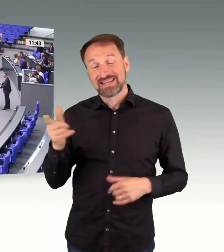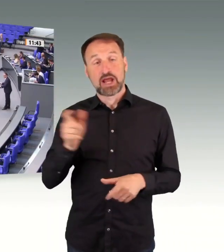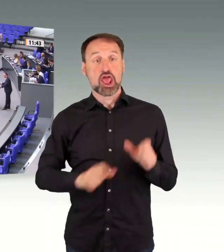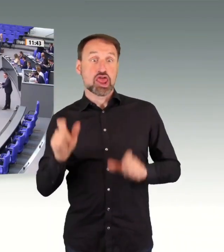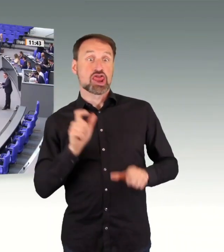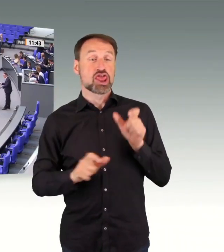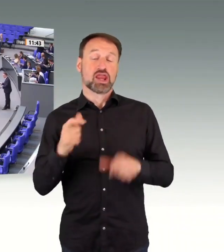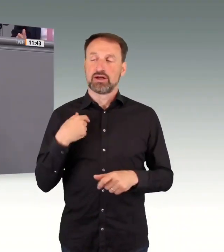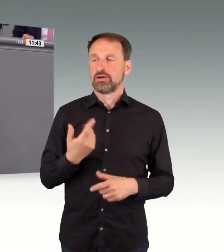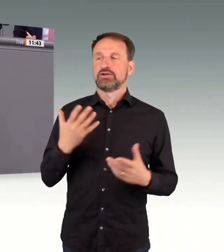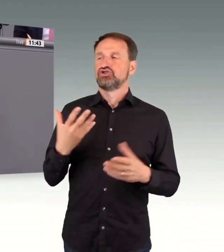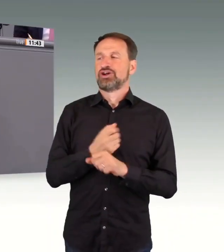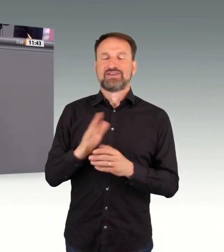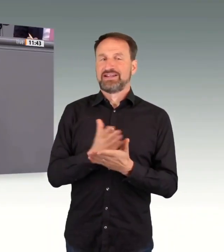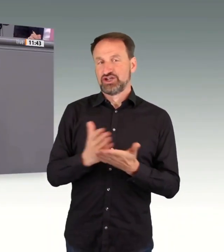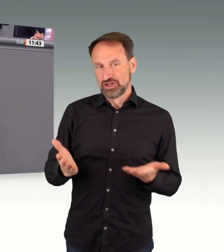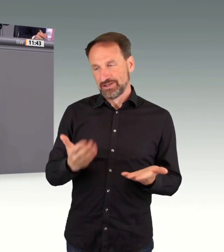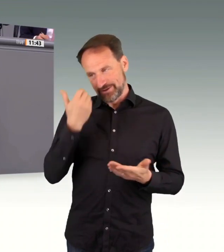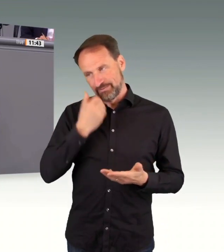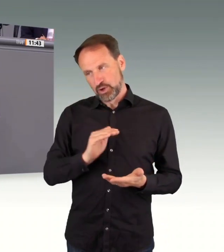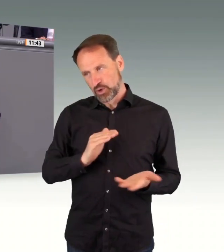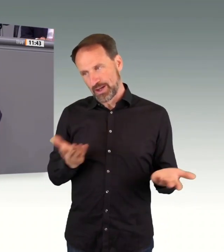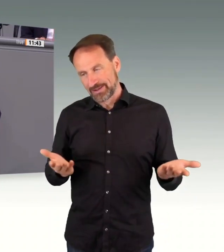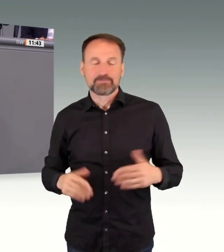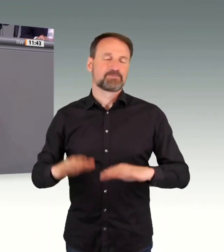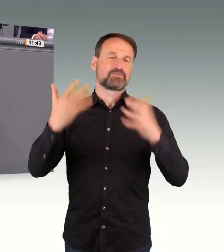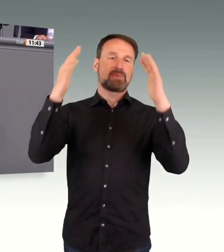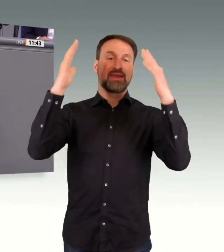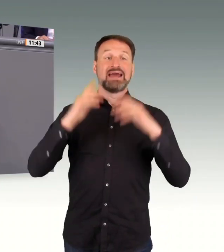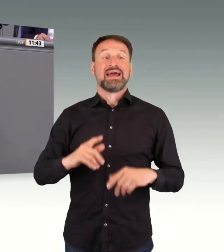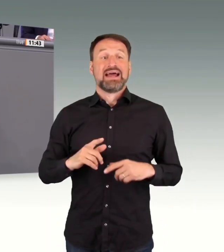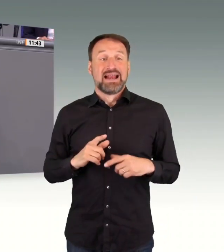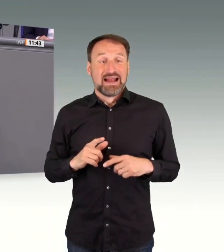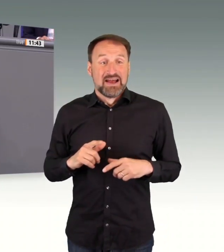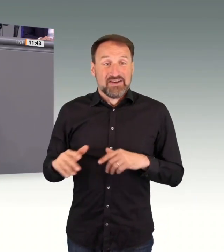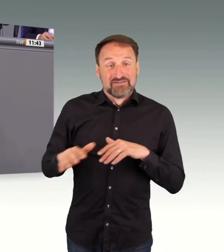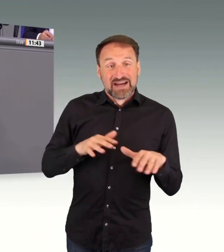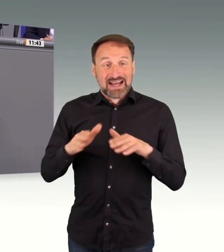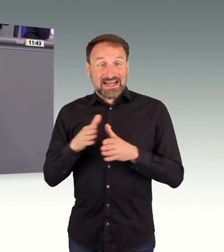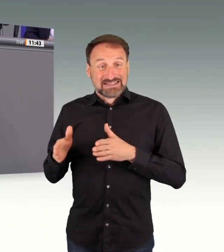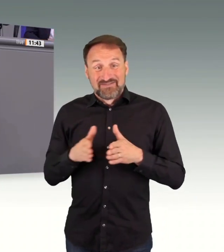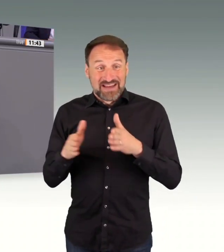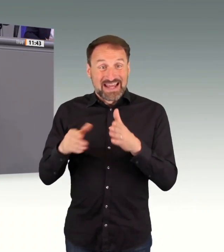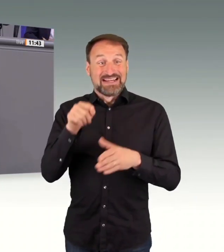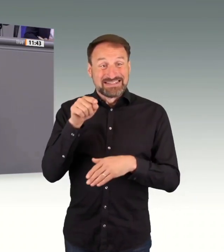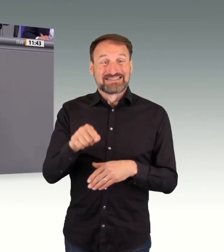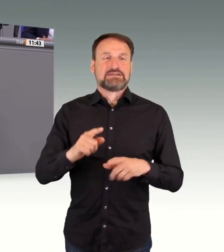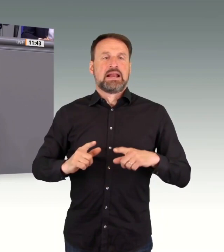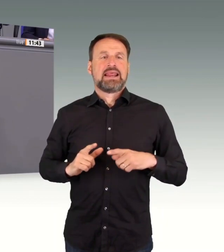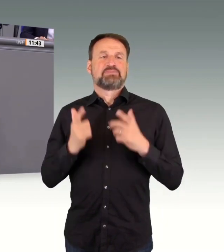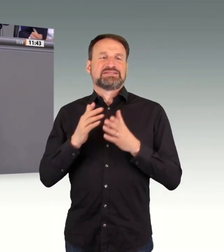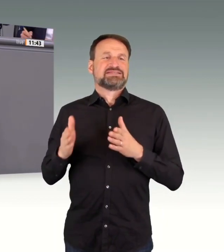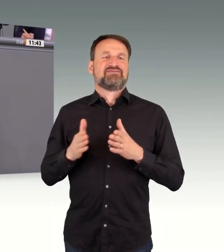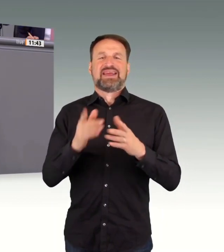Lebensverkehrswege sind Lebenswege und Lebensadern. Sie sind Grundlage für unseren Wohlstand, für unsere Wirtschaft.